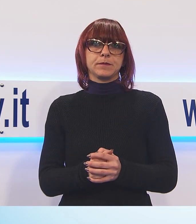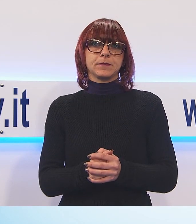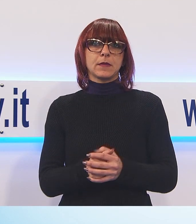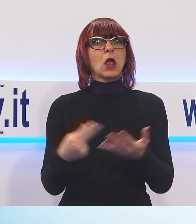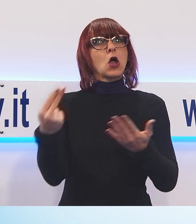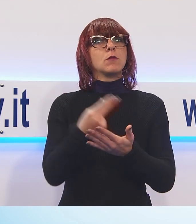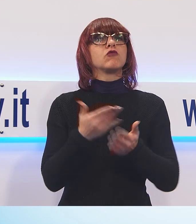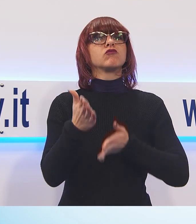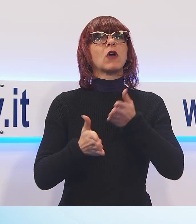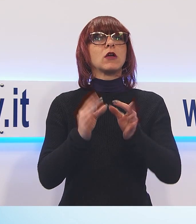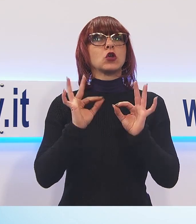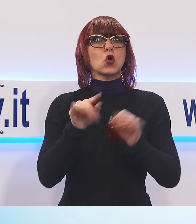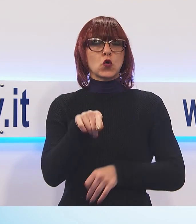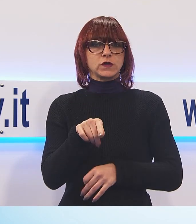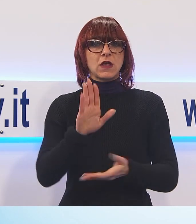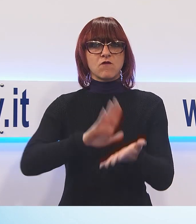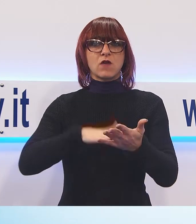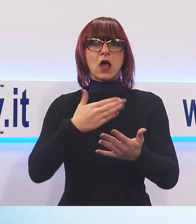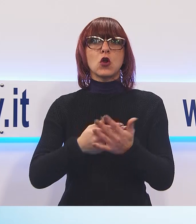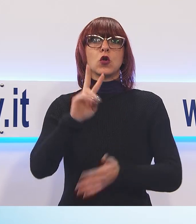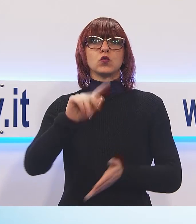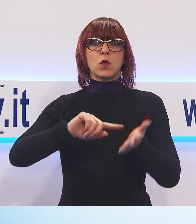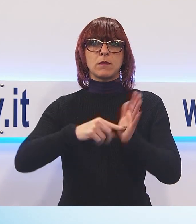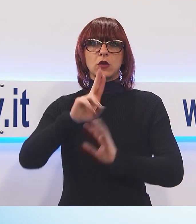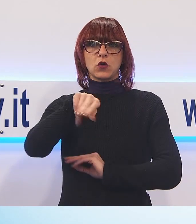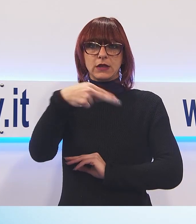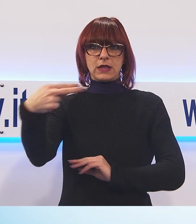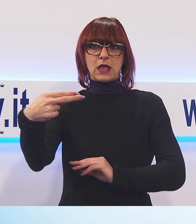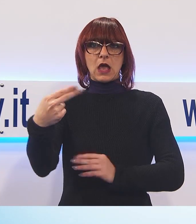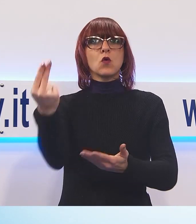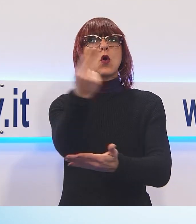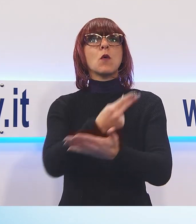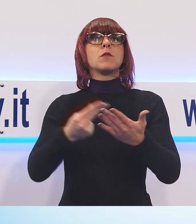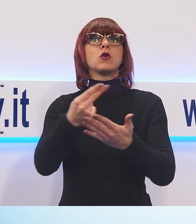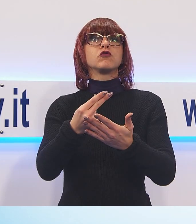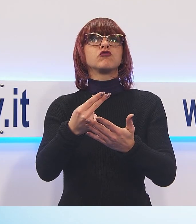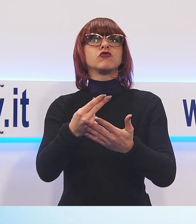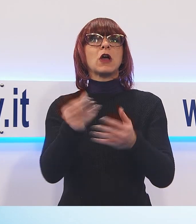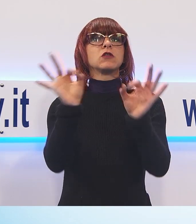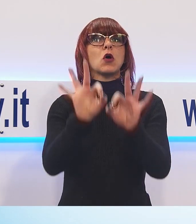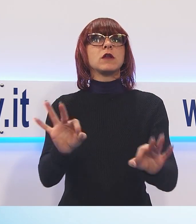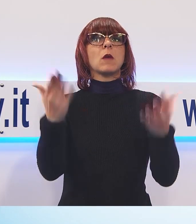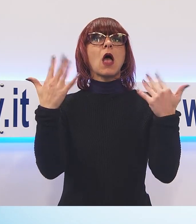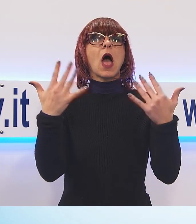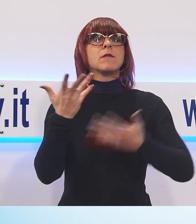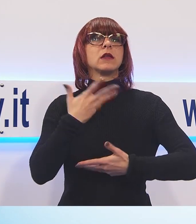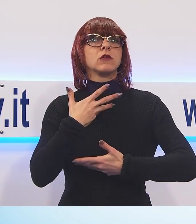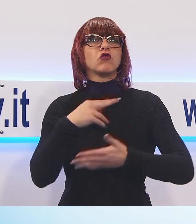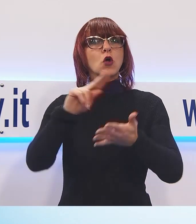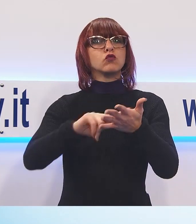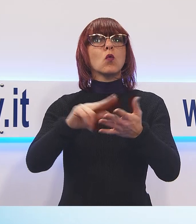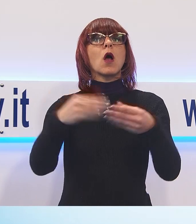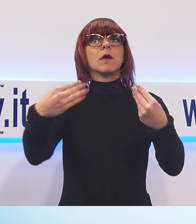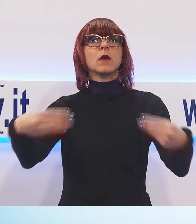progetto, un progetto da circa 2 milioni di euro, ecosostenibile, con materiali all'avanguardia, una scuola in legno, una